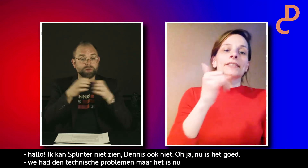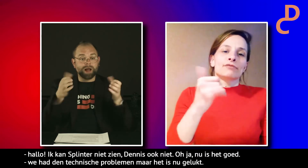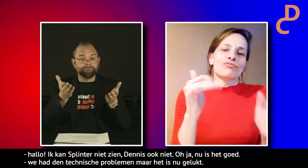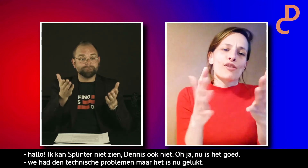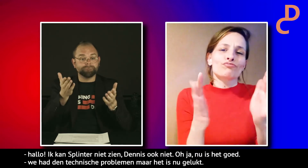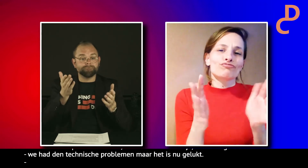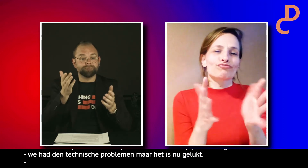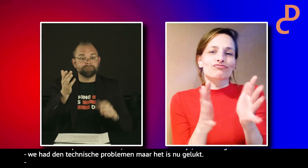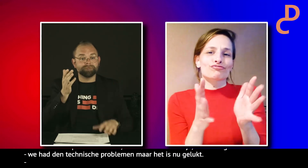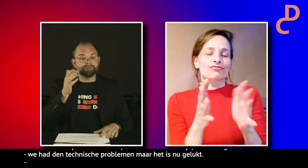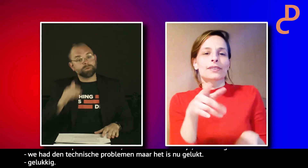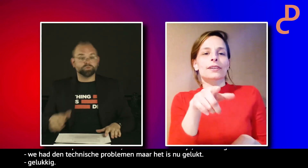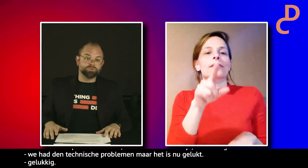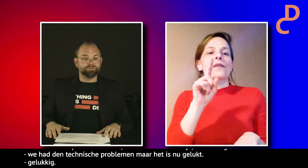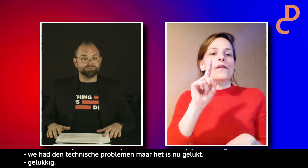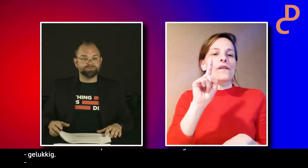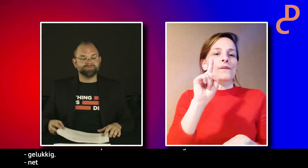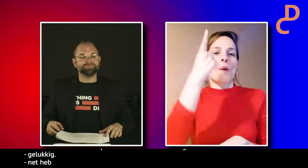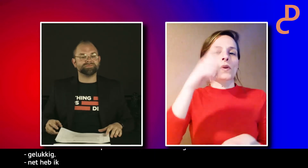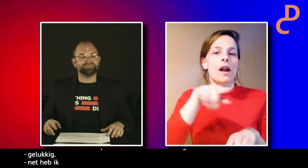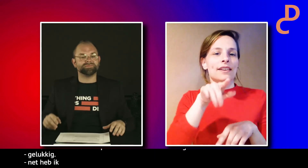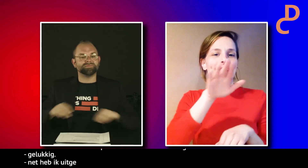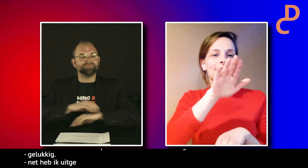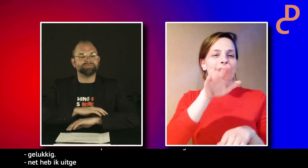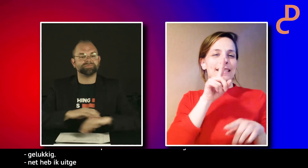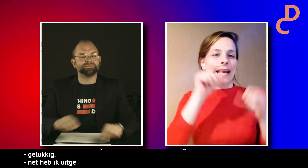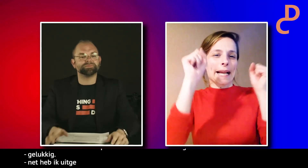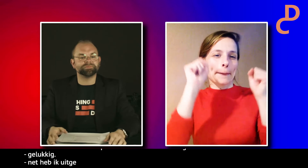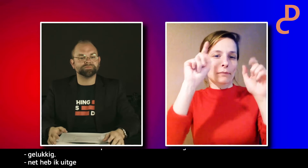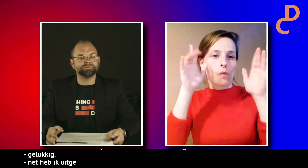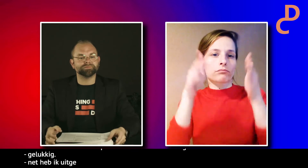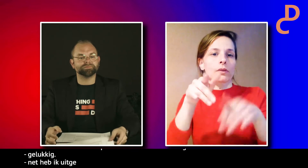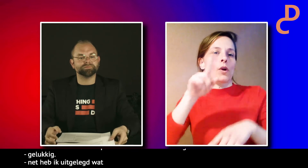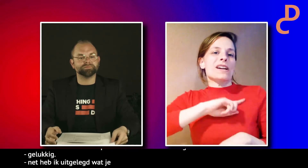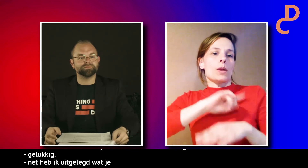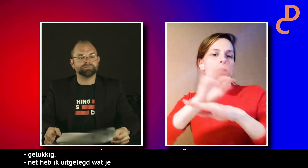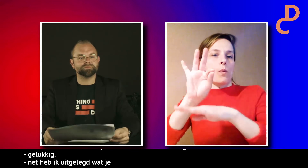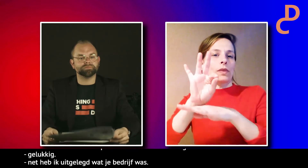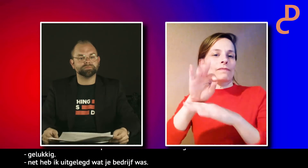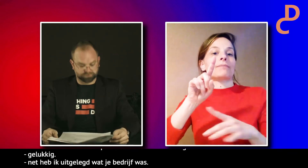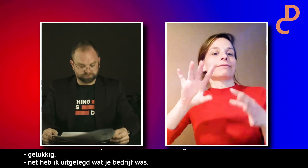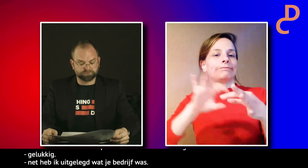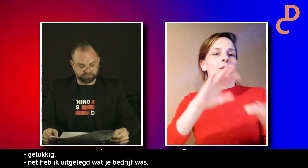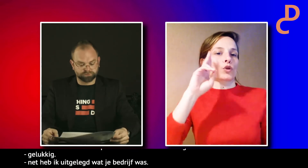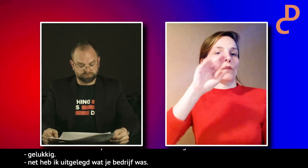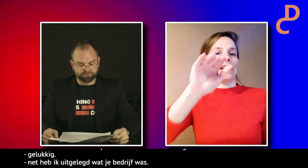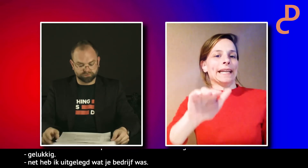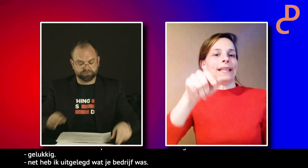Net heb ik uitgelegd wat je bedrijf was. Klopt dat ongeveer? Ja, zo ongeveer. Stille gym is eigenlijk ook voor de